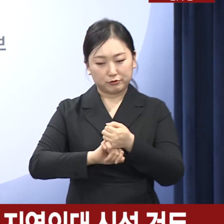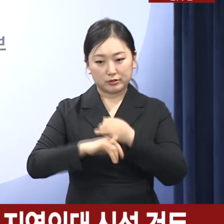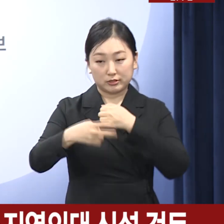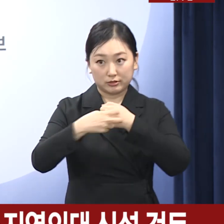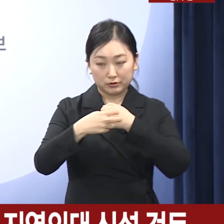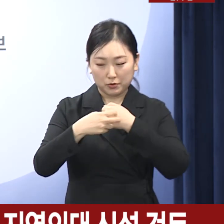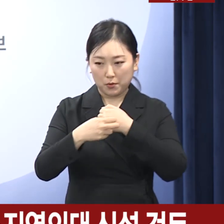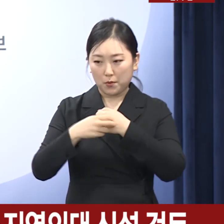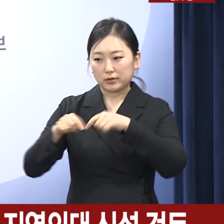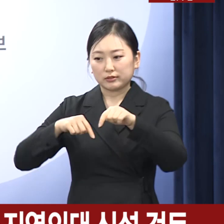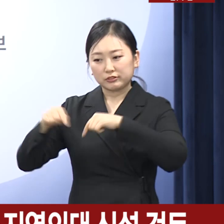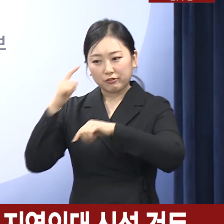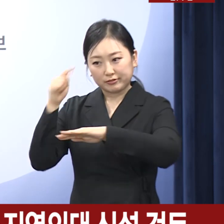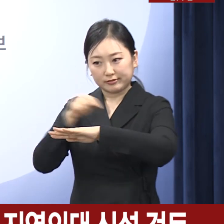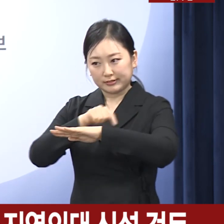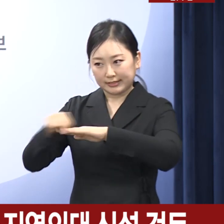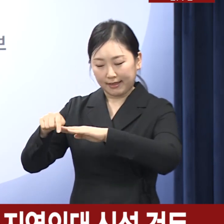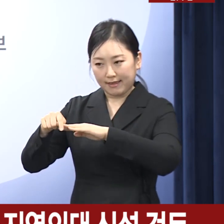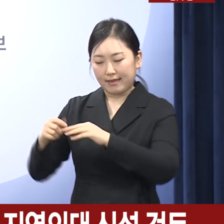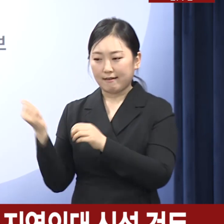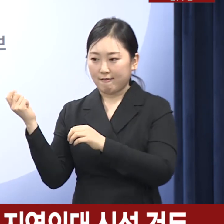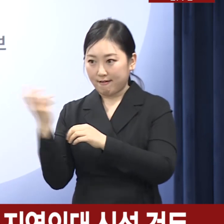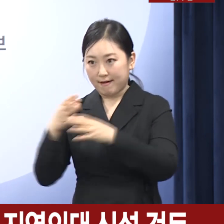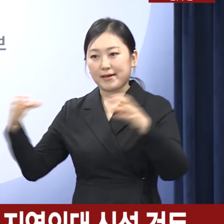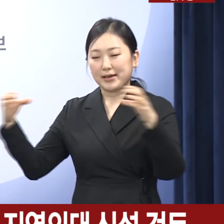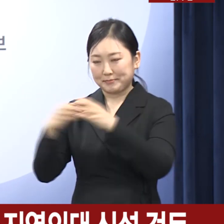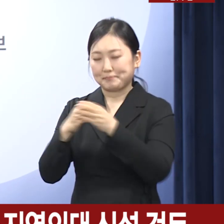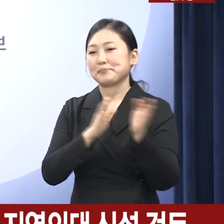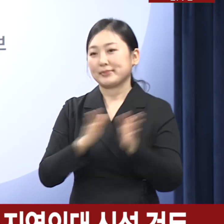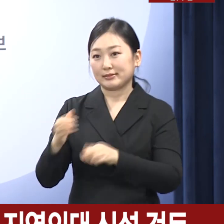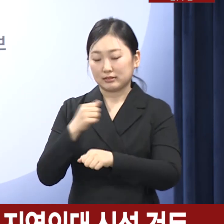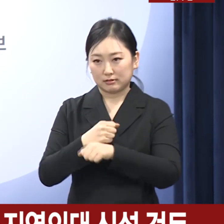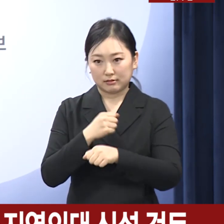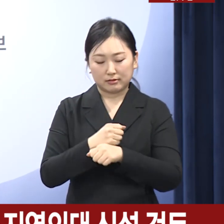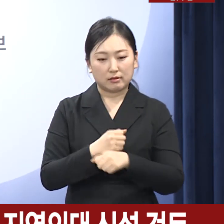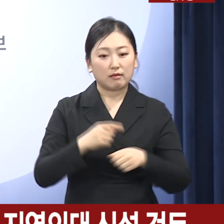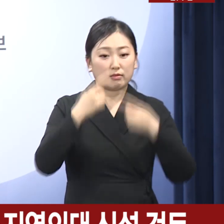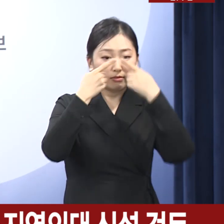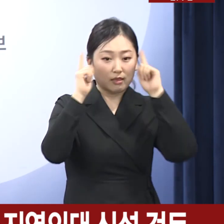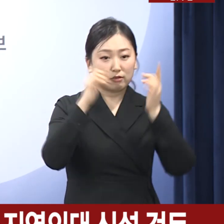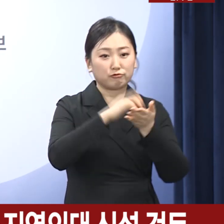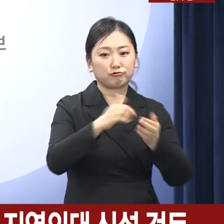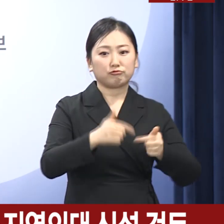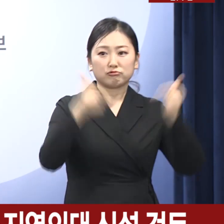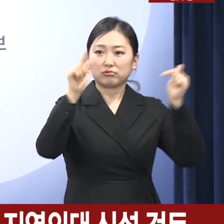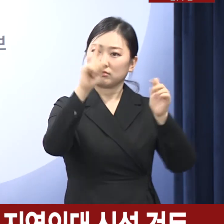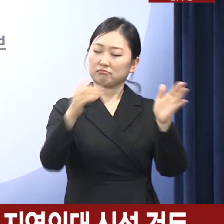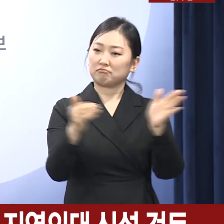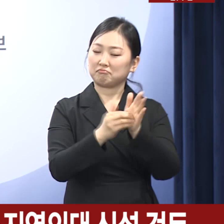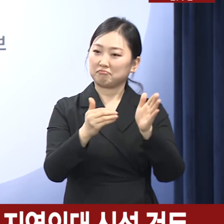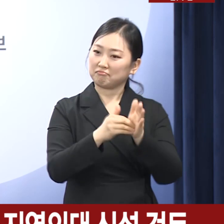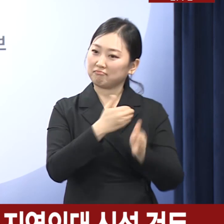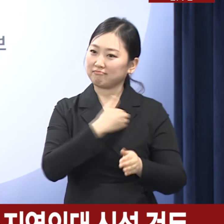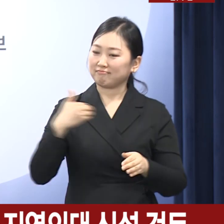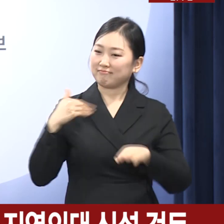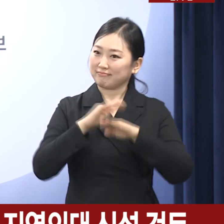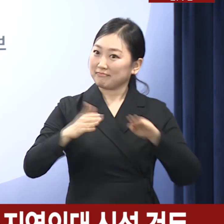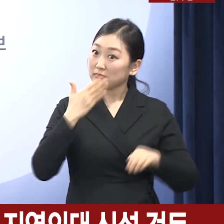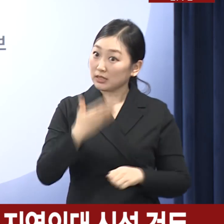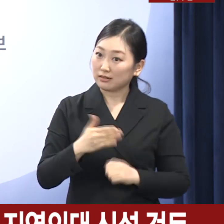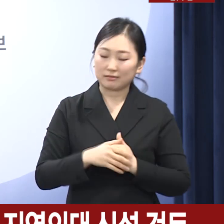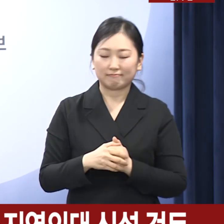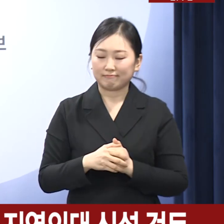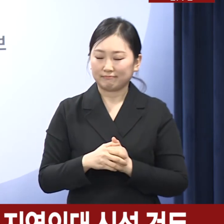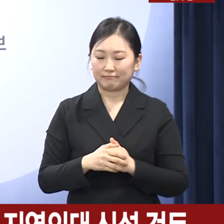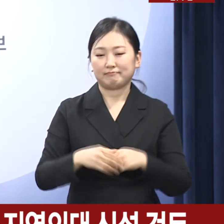정부 역시 의대 정원 확대만으로 모든 문제를 해결할 수 있을 것이라 생각하지 않습니다. 의사분들이